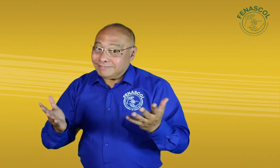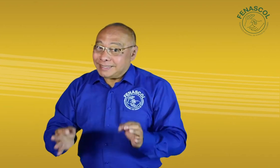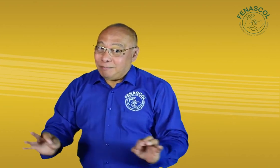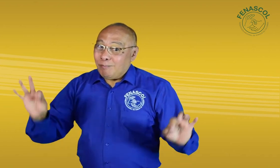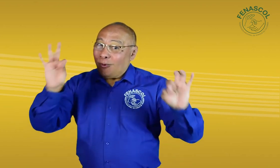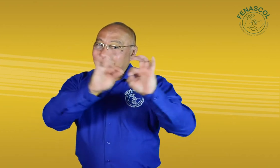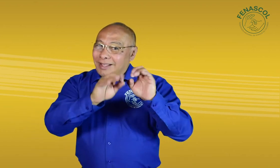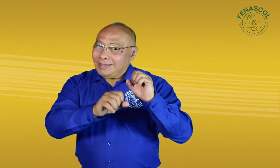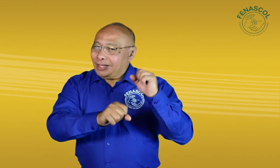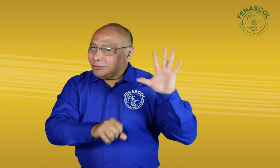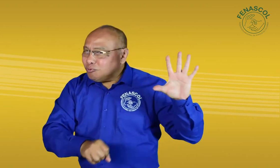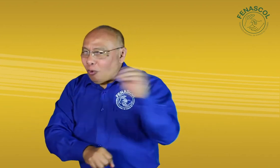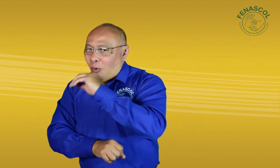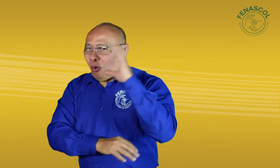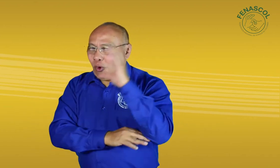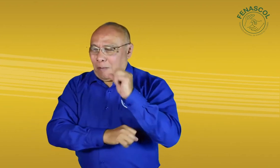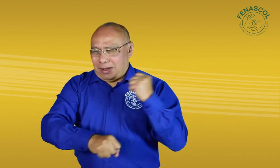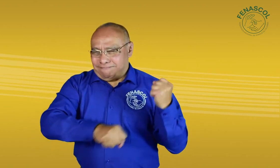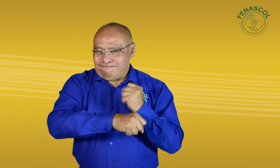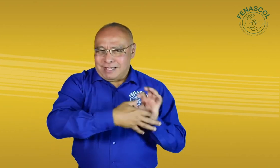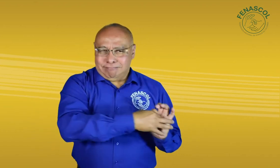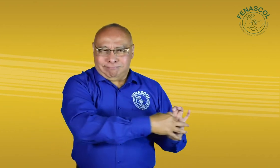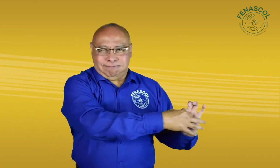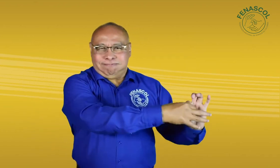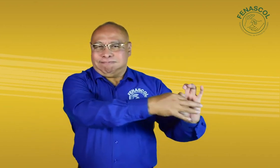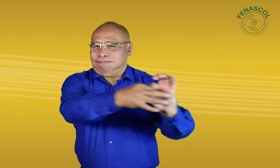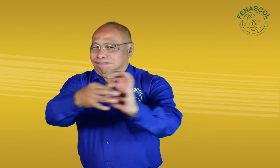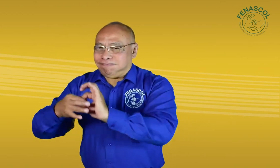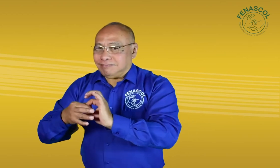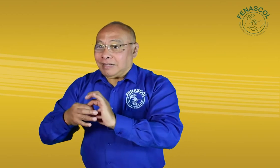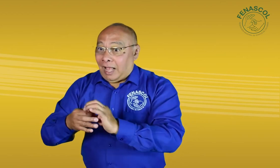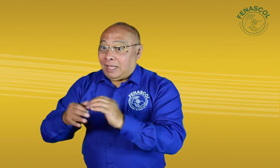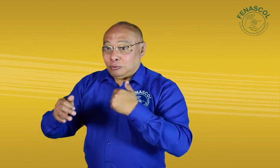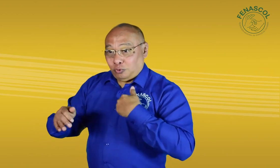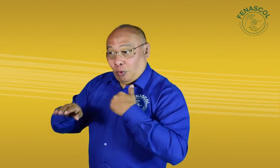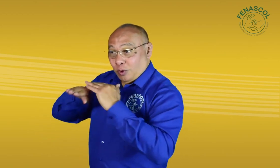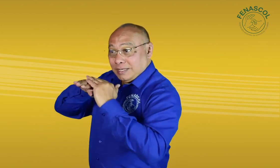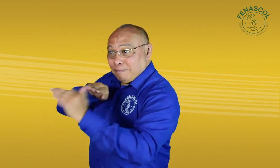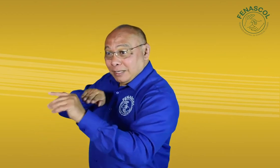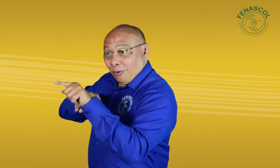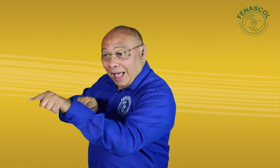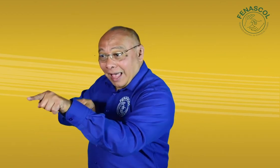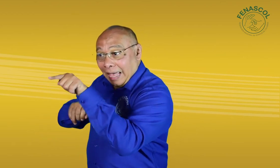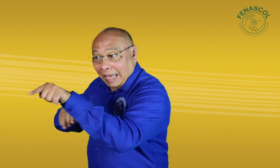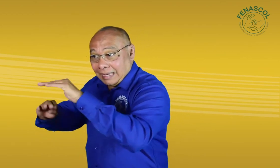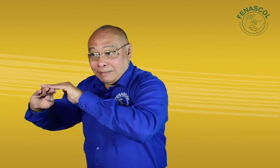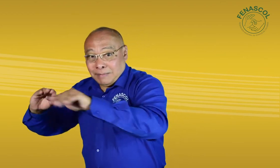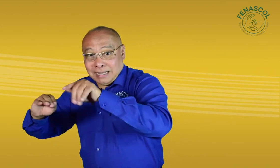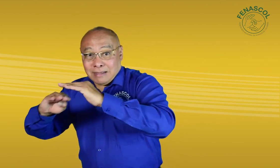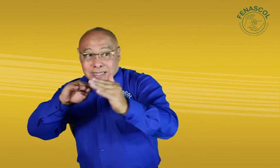Es un trabajo de todos con gran importancia, de tal manera que estemos unidos haciendo esta invitación. De tal manera que la invitación